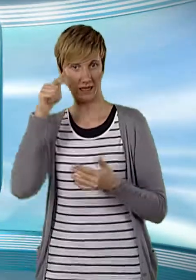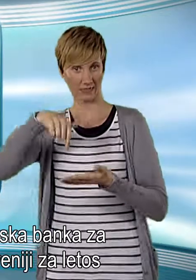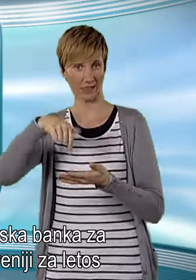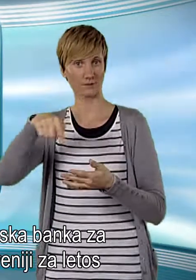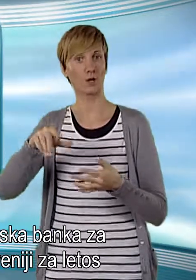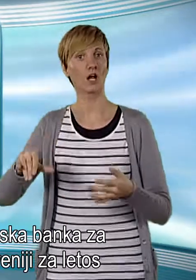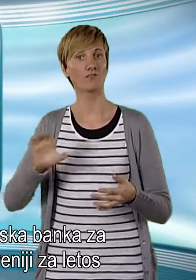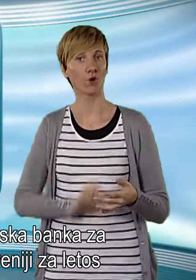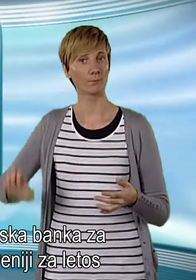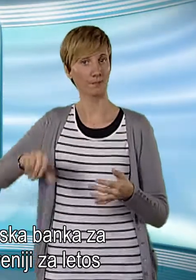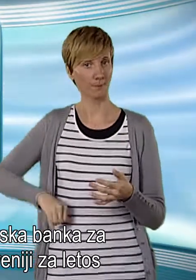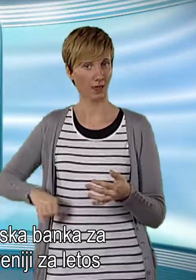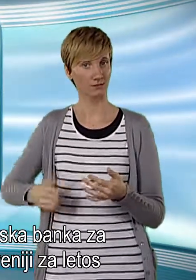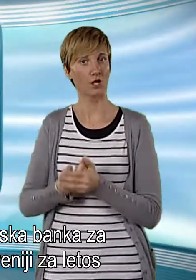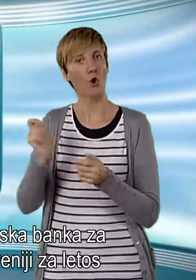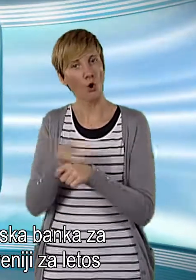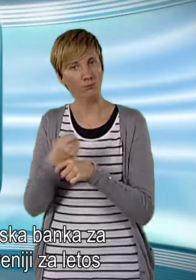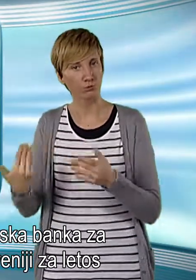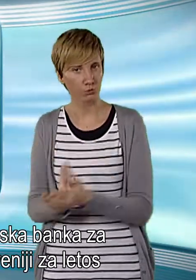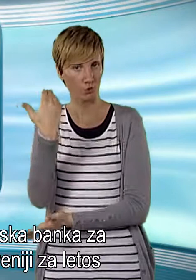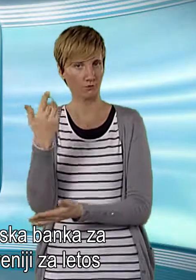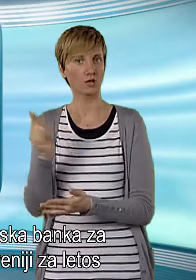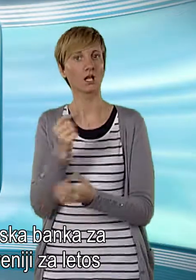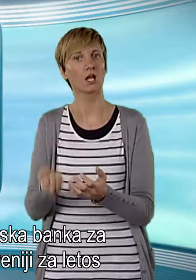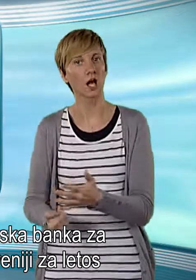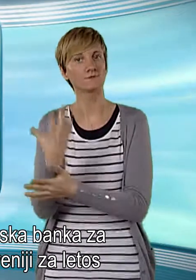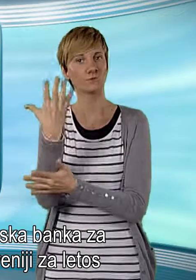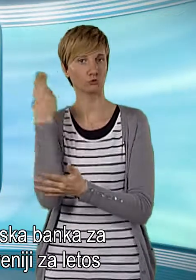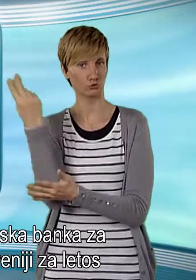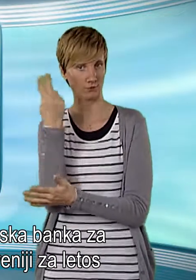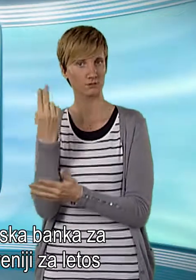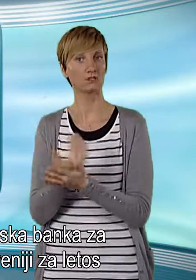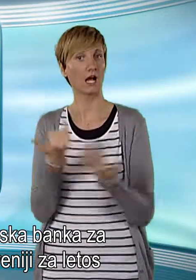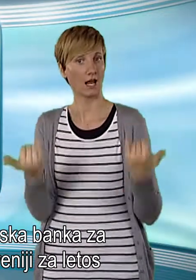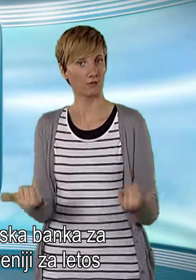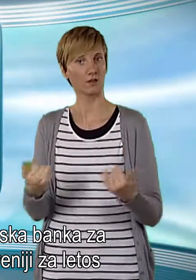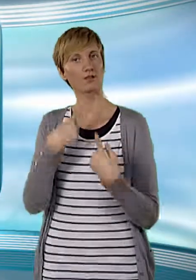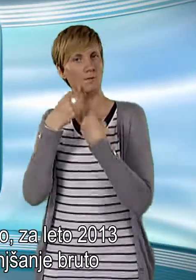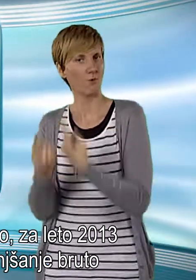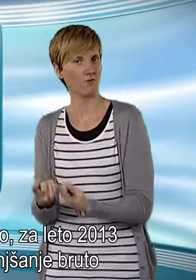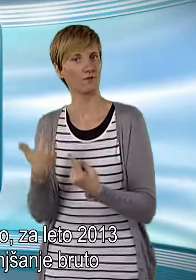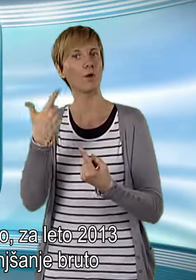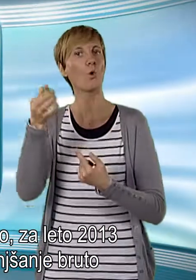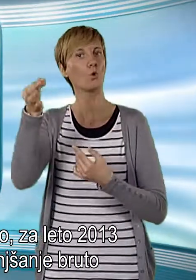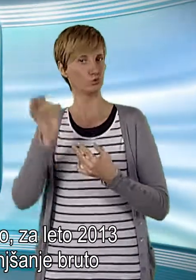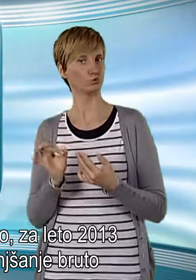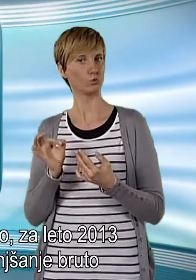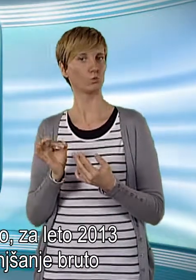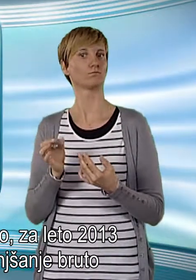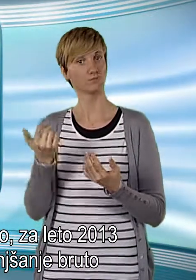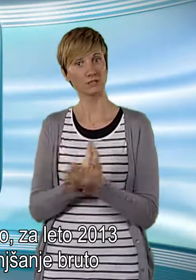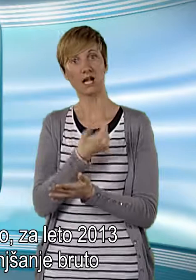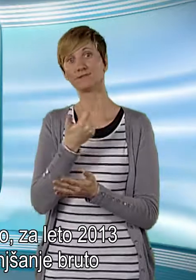Glede na to, da Evropska banka za obnovo in razvoj Sloveniji letos napoveduje 2 odstotno za leto 2013